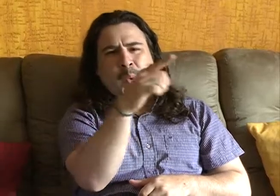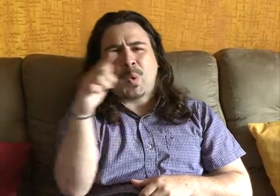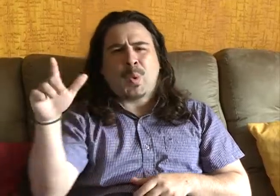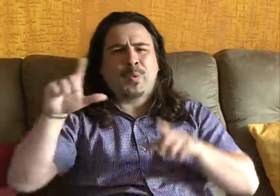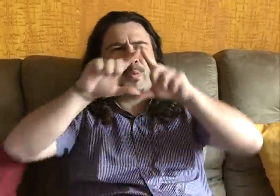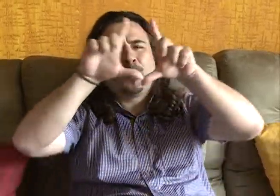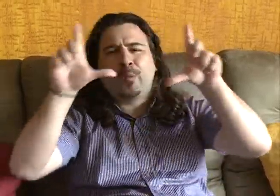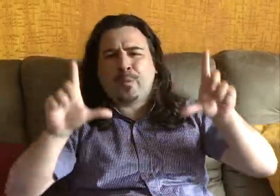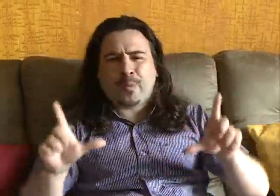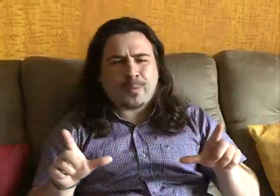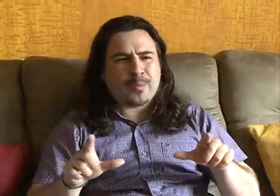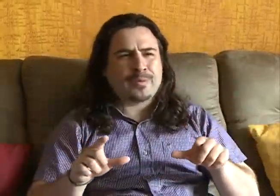Libras é fácil.